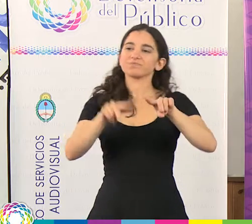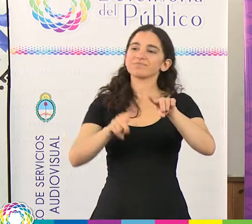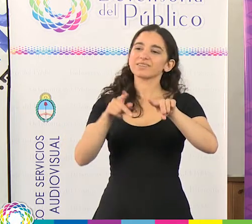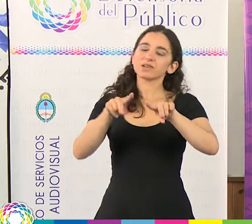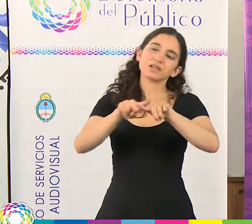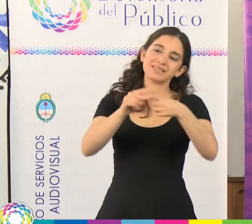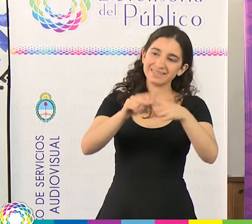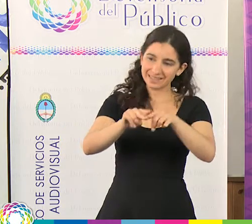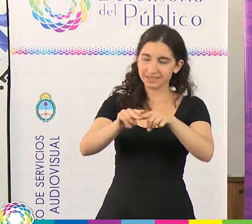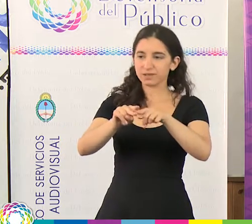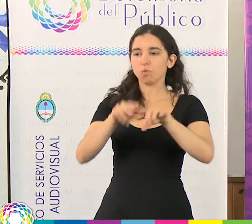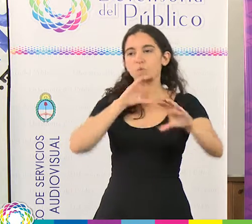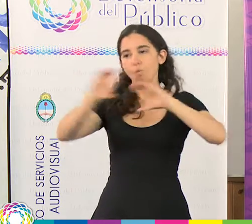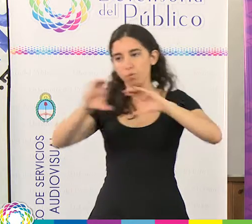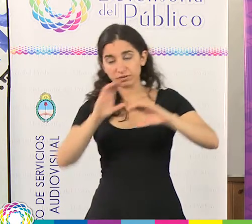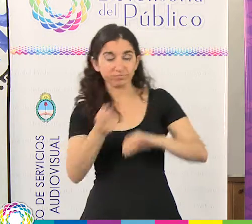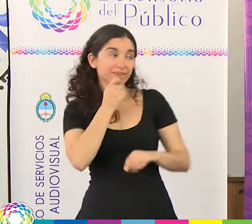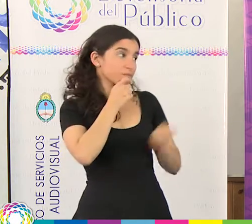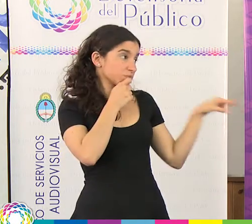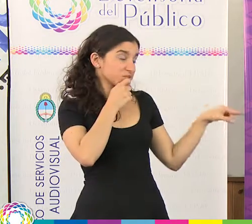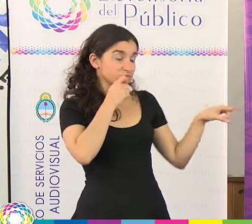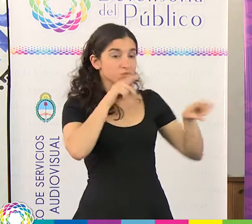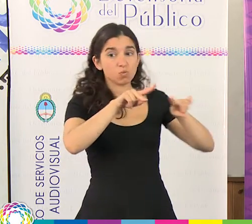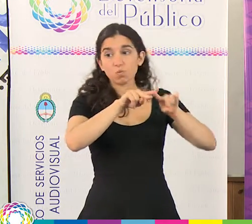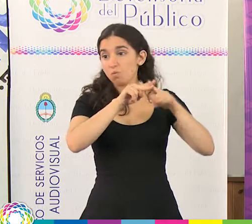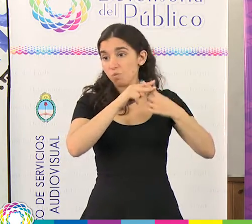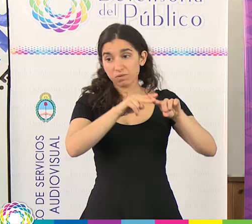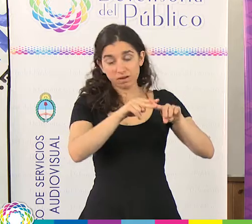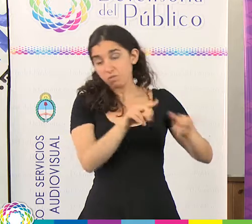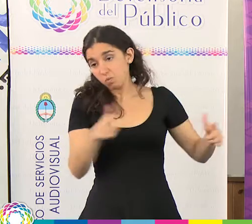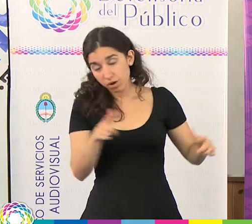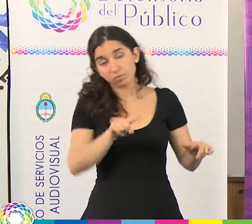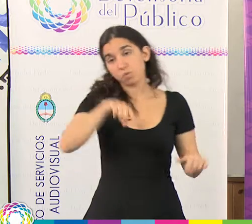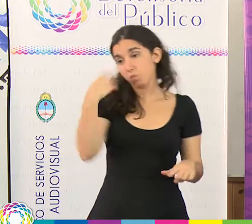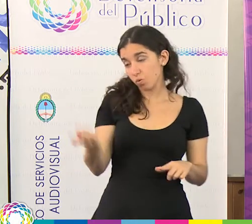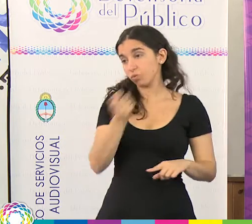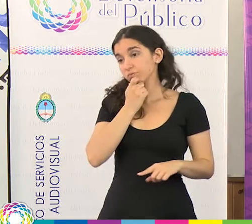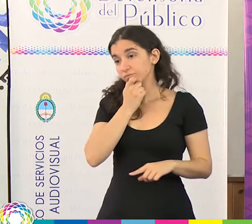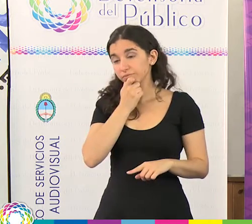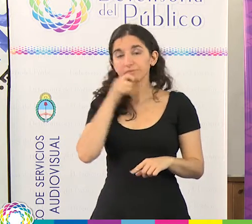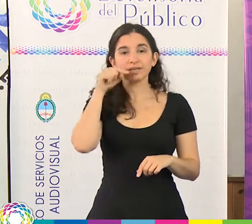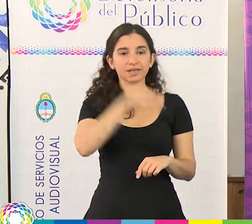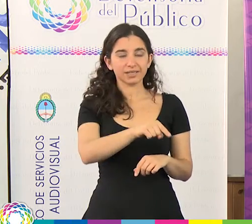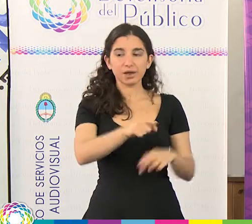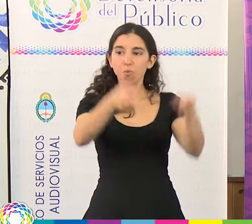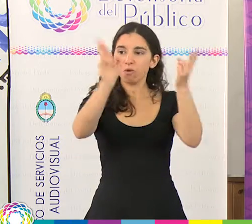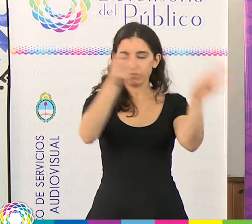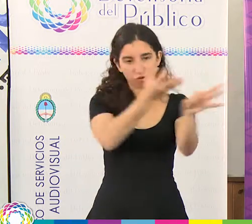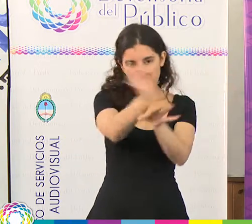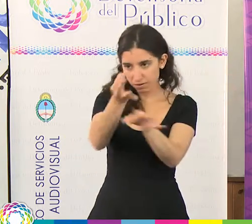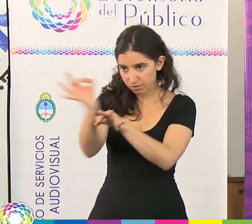y otros que, como el nuestro, no tienen esa tecnicatura. Ofrecemos propuestas de formación superior en profesorados,